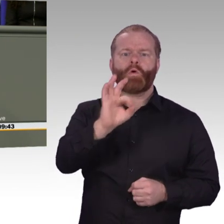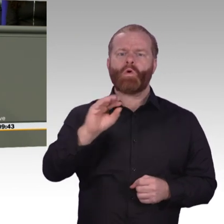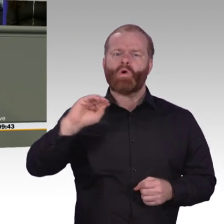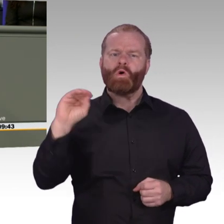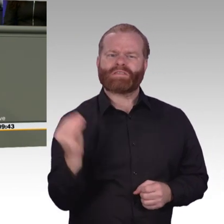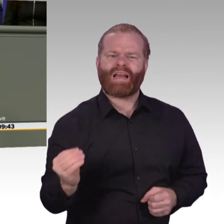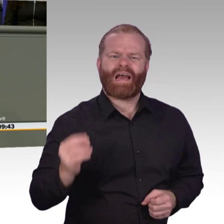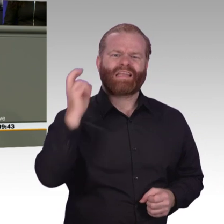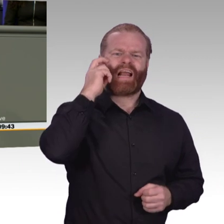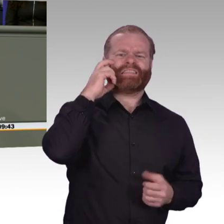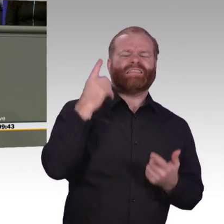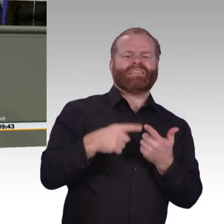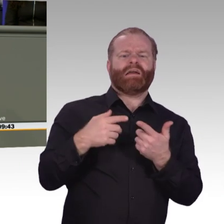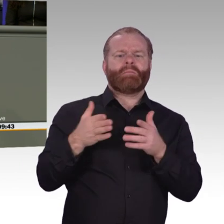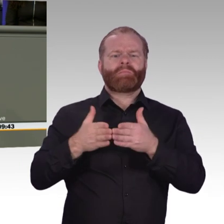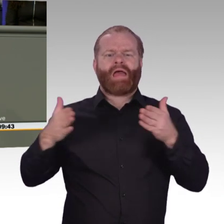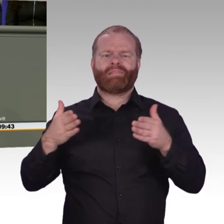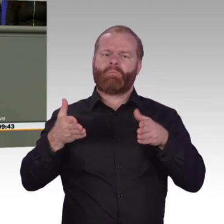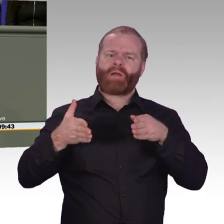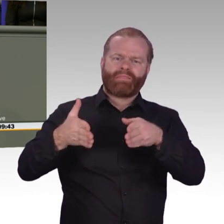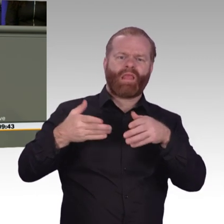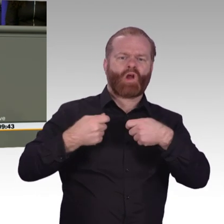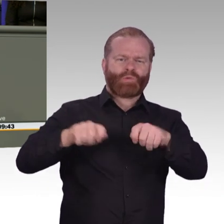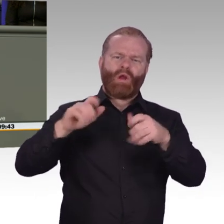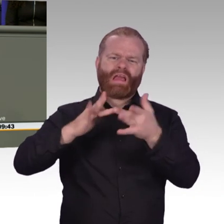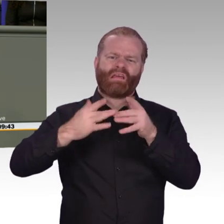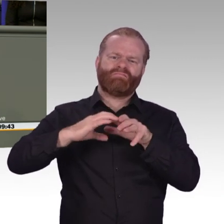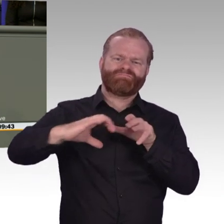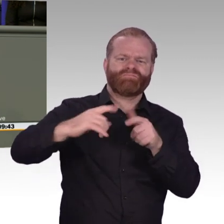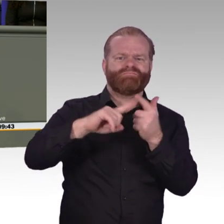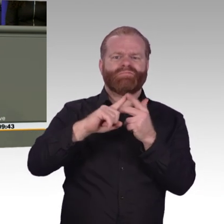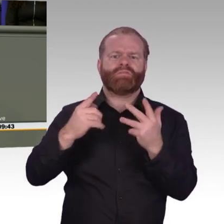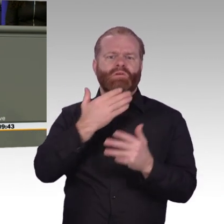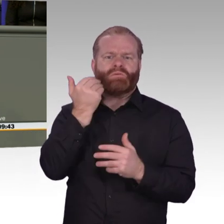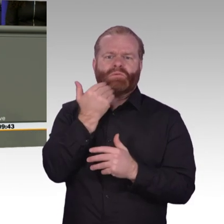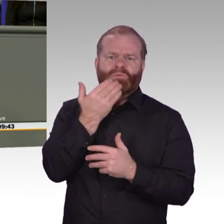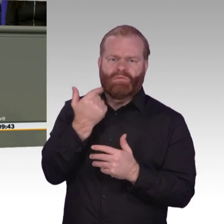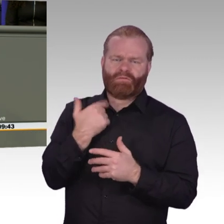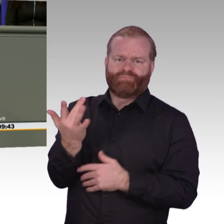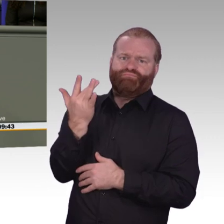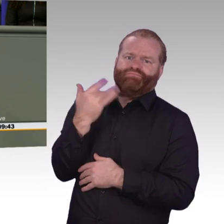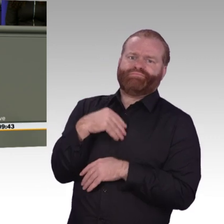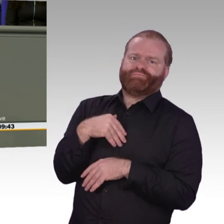die nötigen Haushaltsmittel bereitstellen. Frau Wir freuen uns auf die weitere Umsetzung der Strategie. Als Unionsfraktion sind wir dabei.